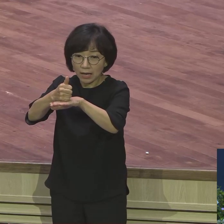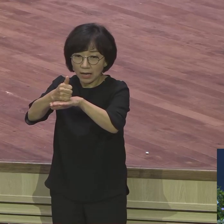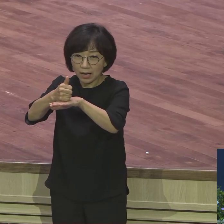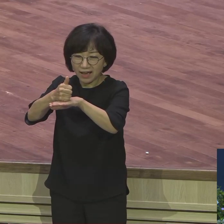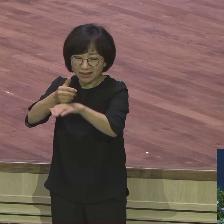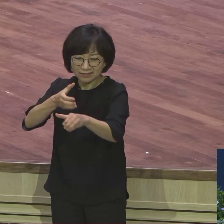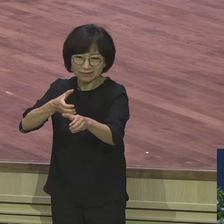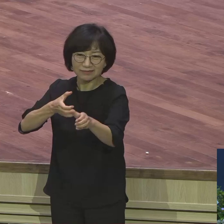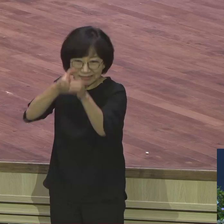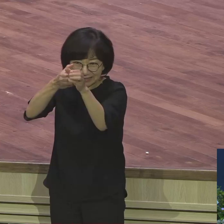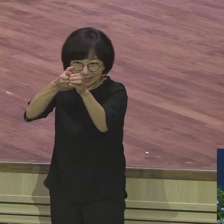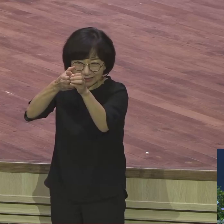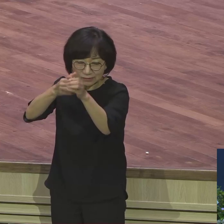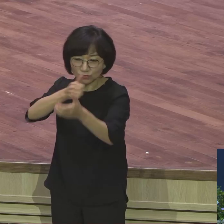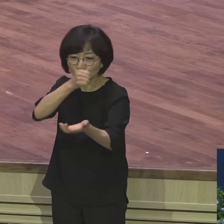갇히는 감옥에 갇히게 되었어요